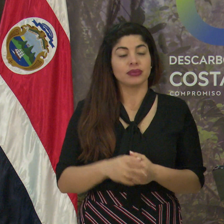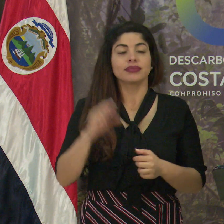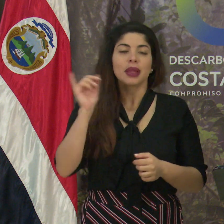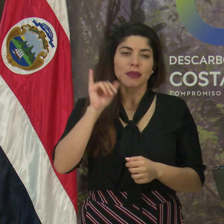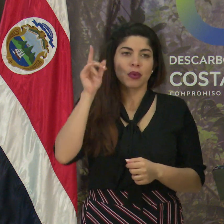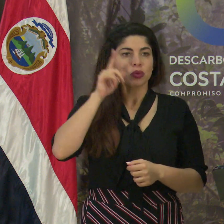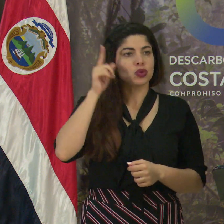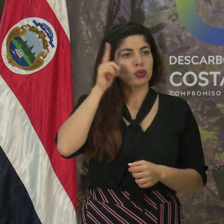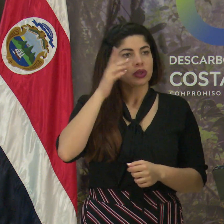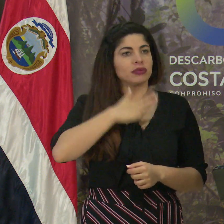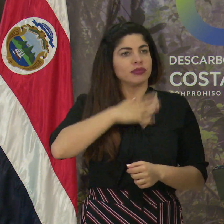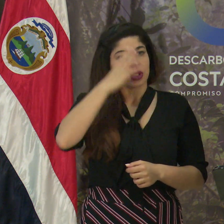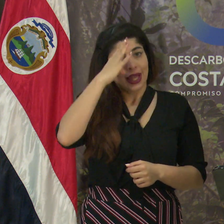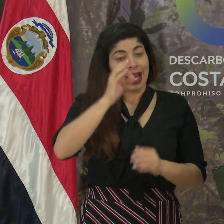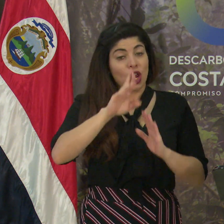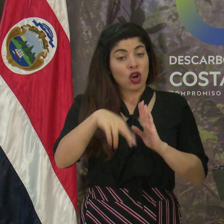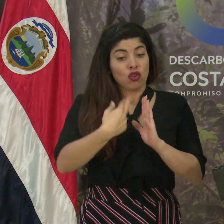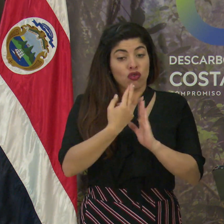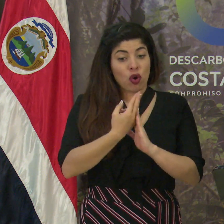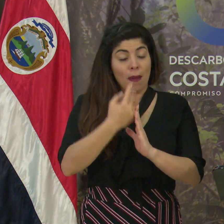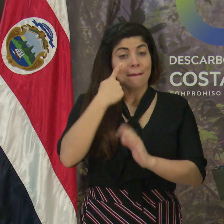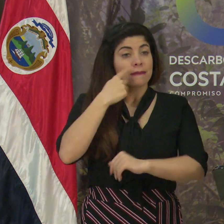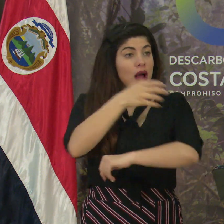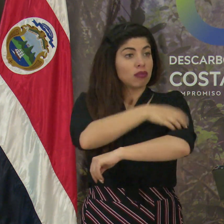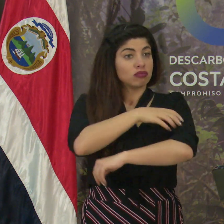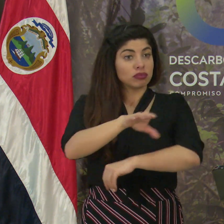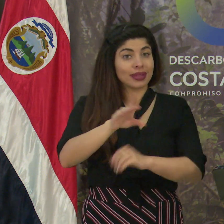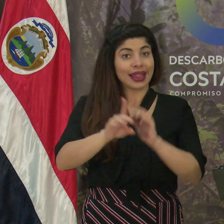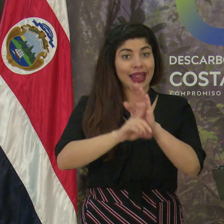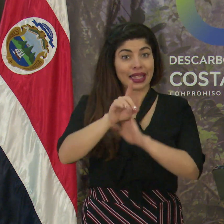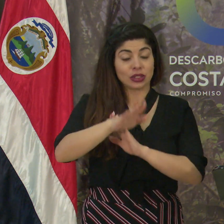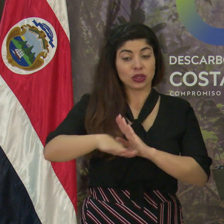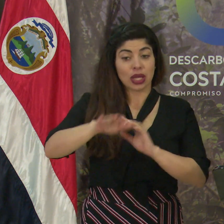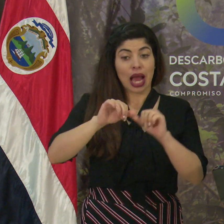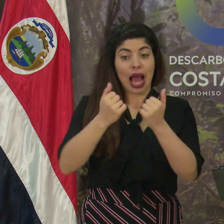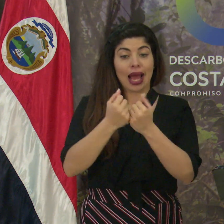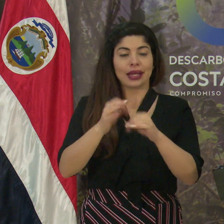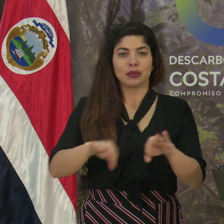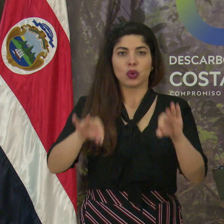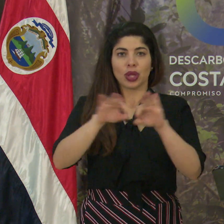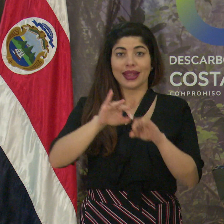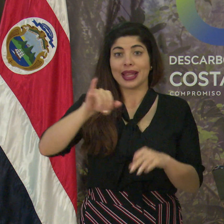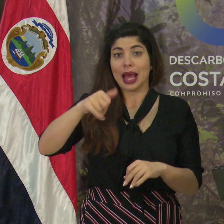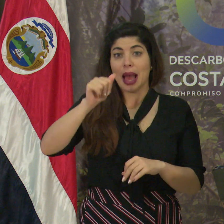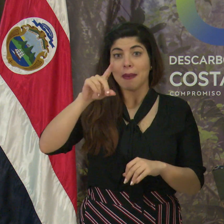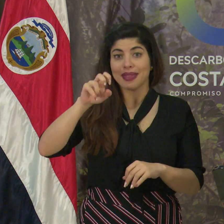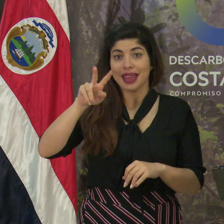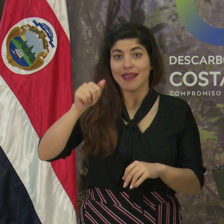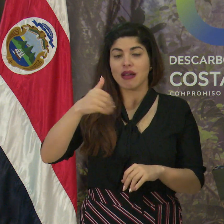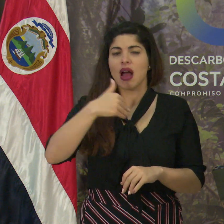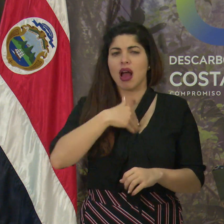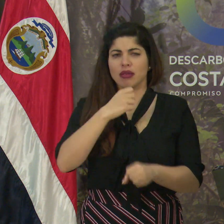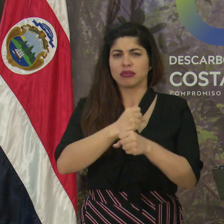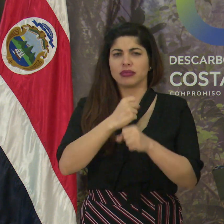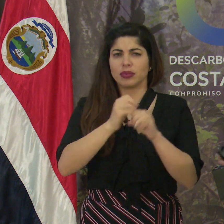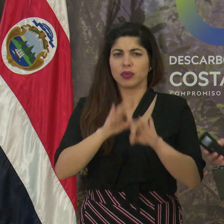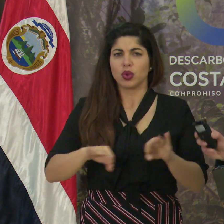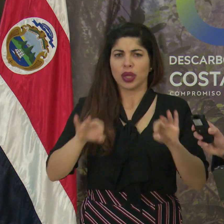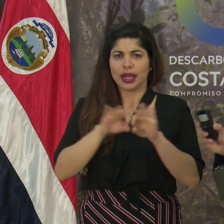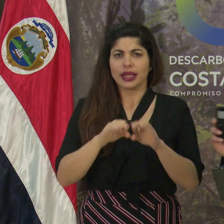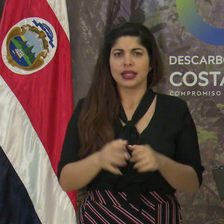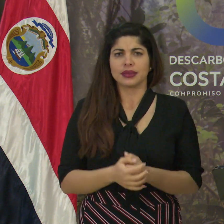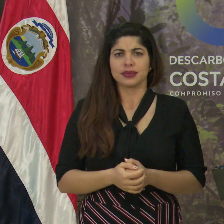por supuesto que creo que el rol de fortalecimiento de desarrollo en la región es esencial y JAPDEVA tiene una tarea muy importante.